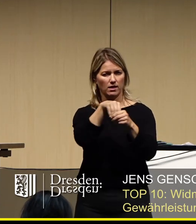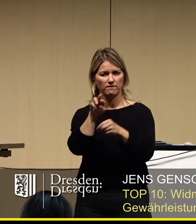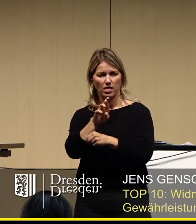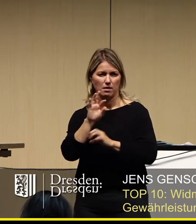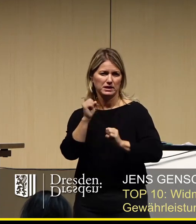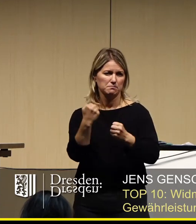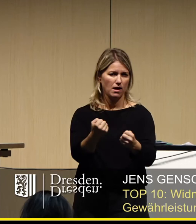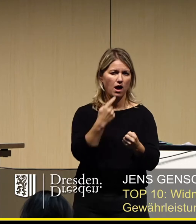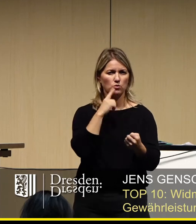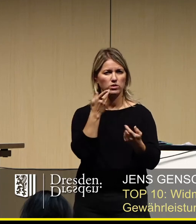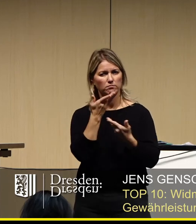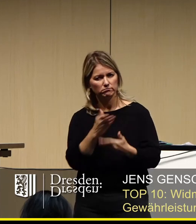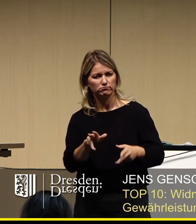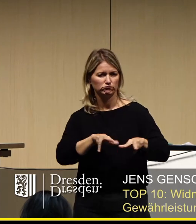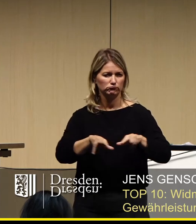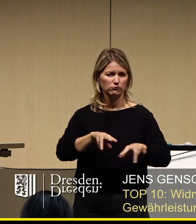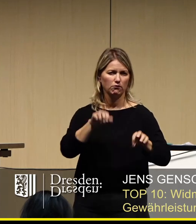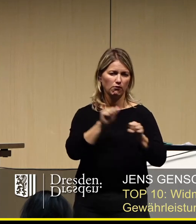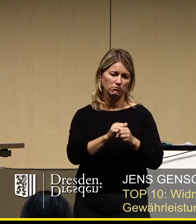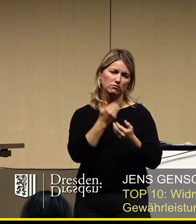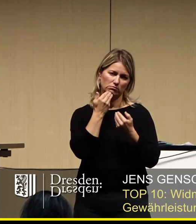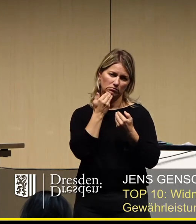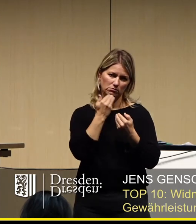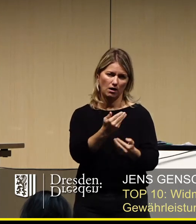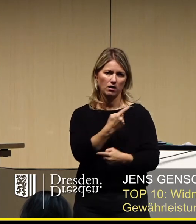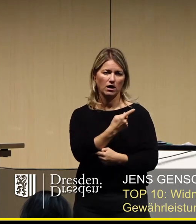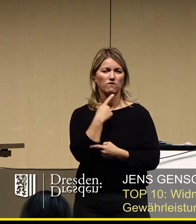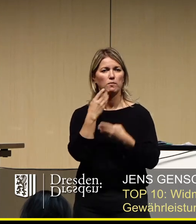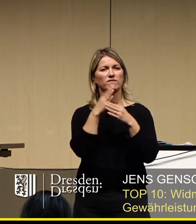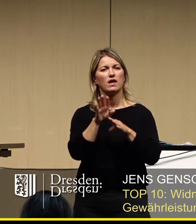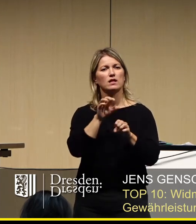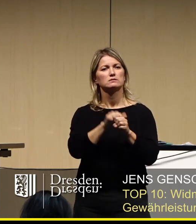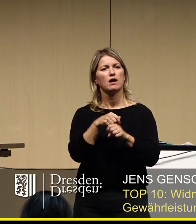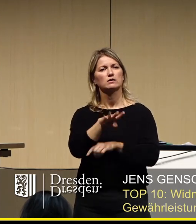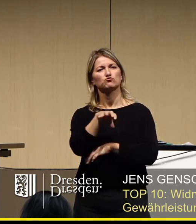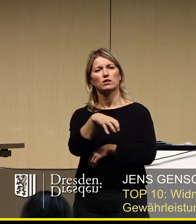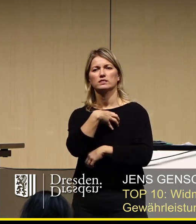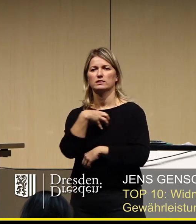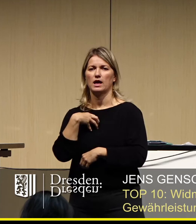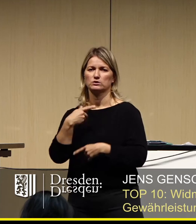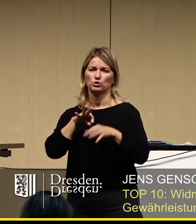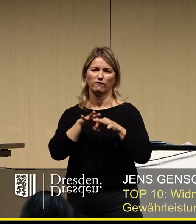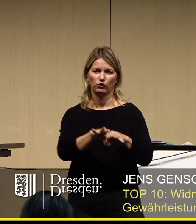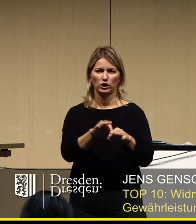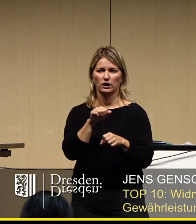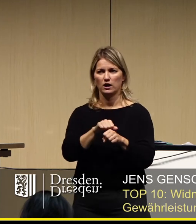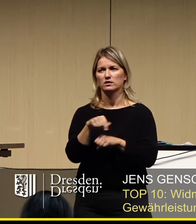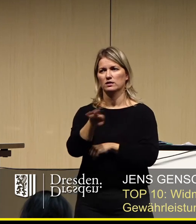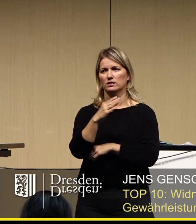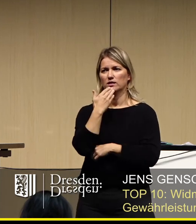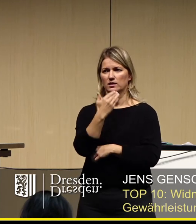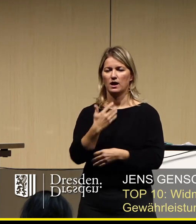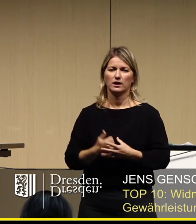alles möglich zu machen, damit wir den Striezelmarkt und die Weihnachtsmärkte in der Stadt Dresden durchführen zu können. Aber